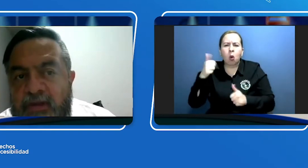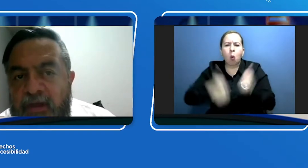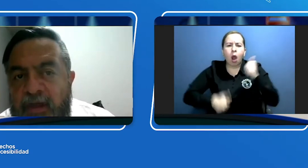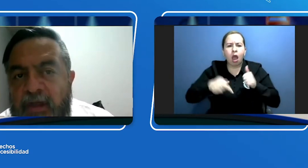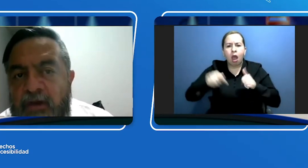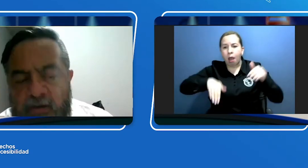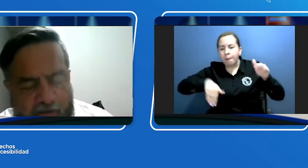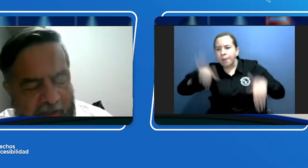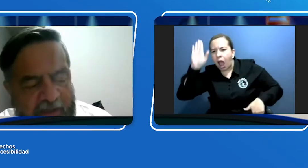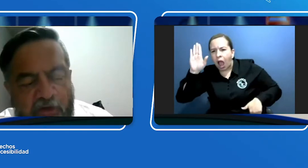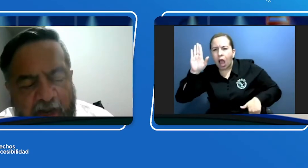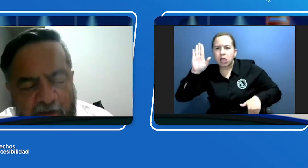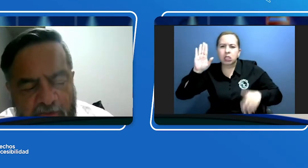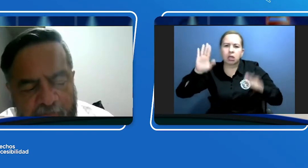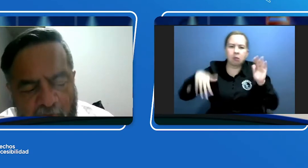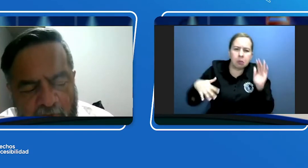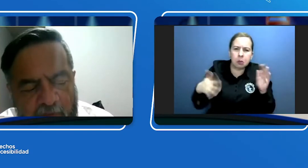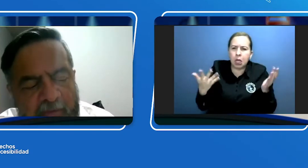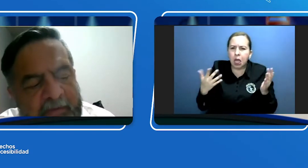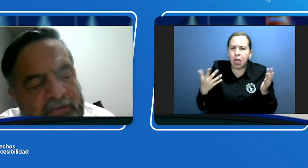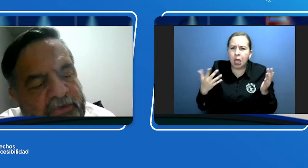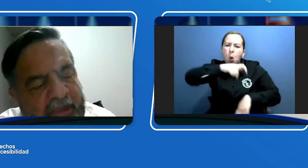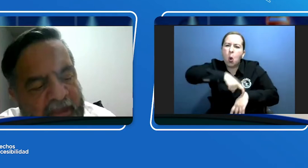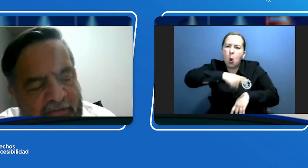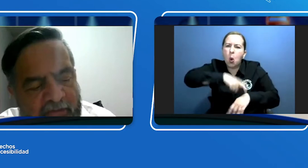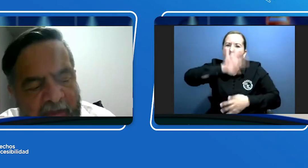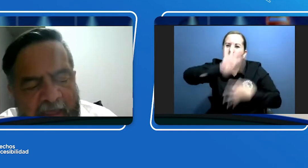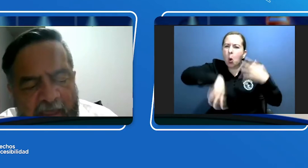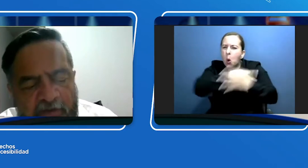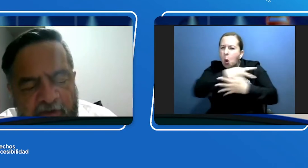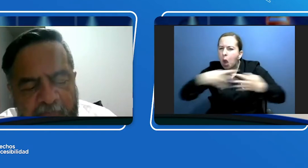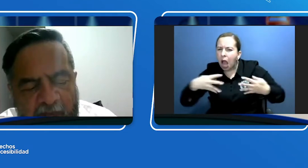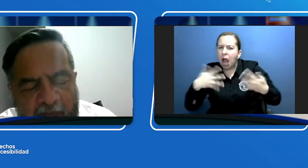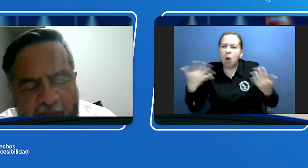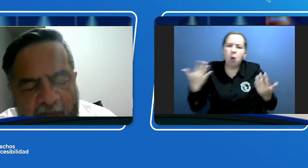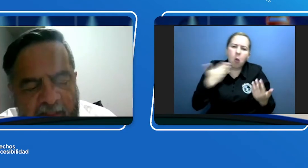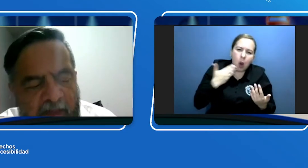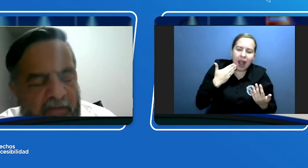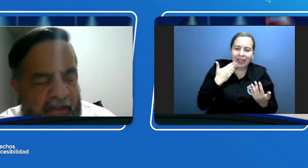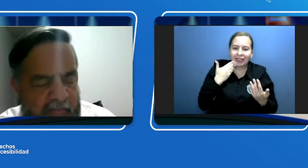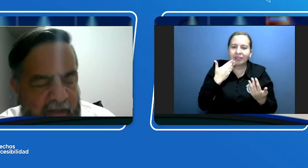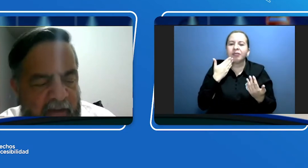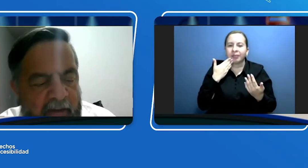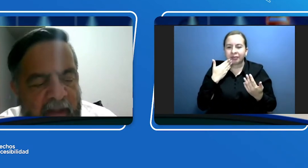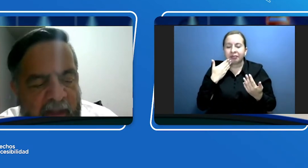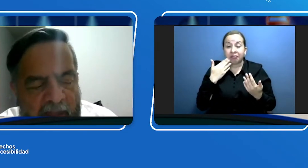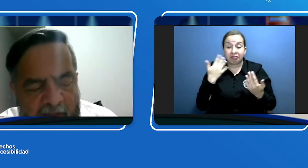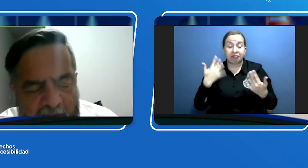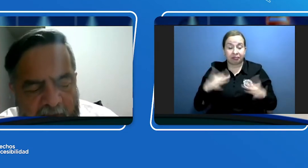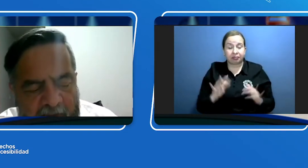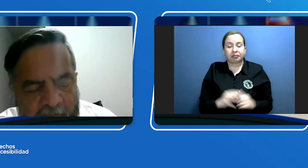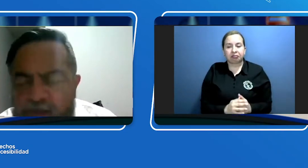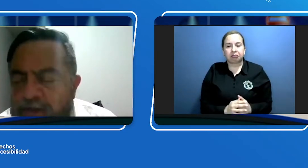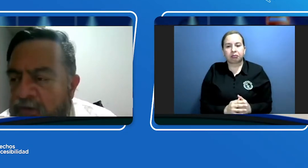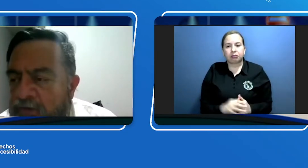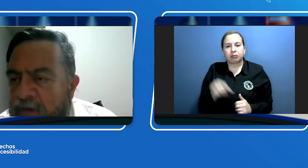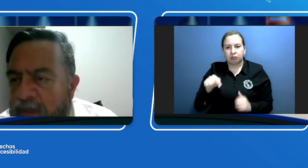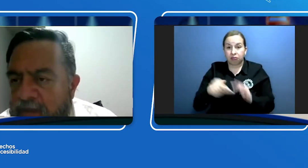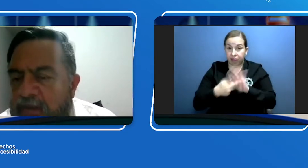en qué horario es un poco esto. Entonces, parte de lo que también estamos haciendo es esa